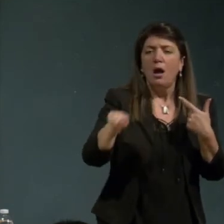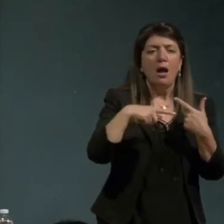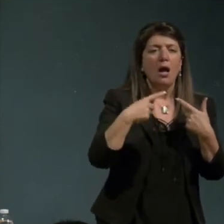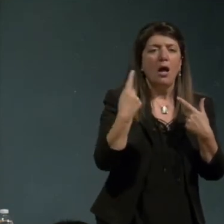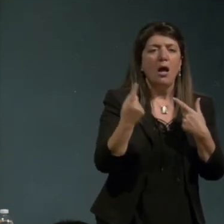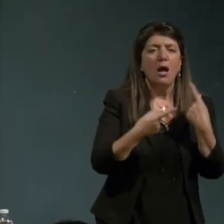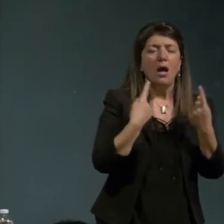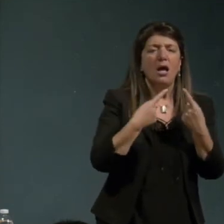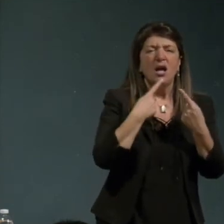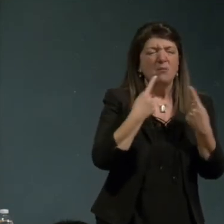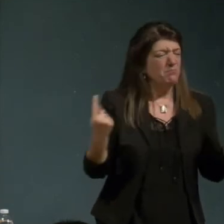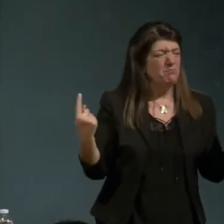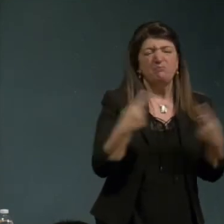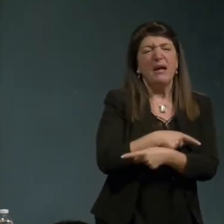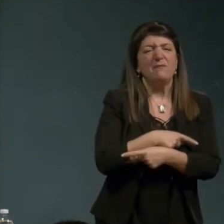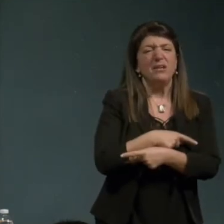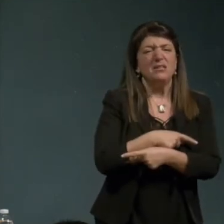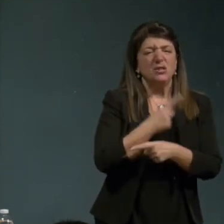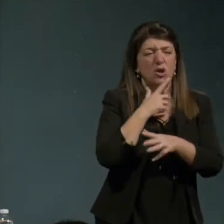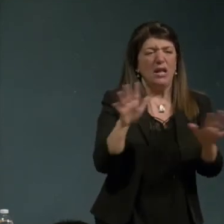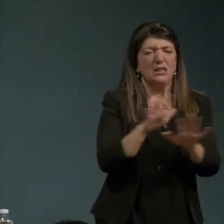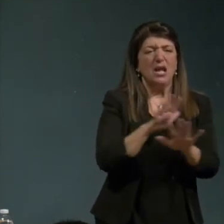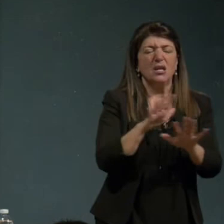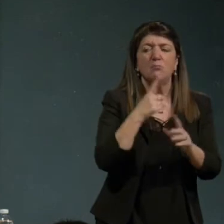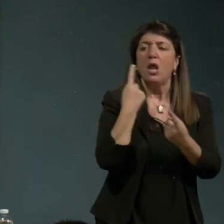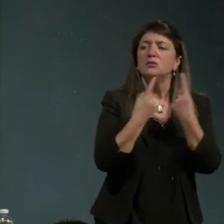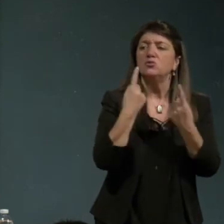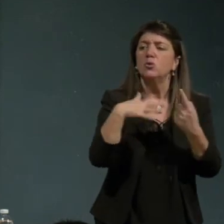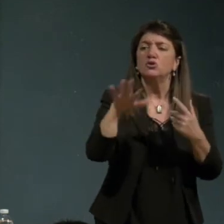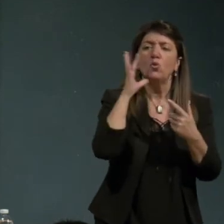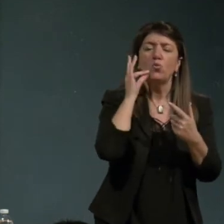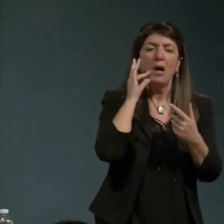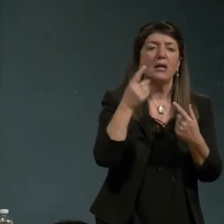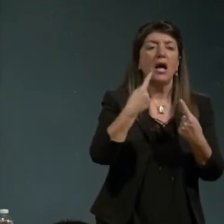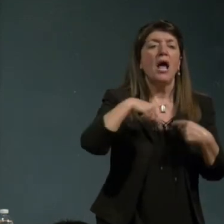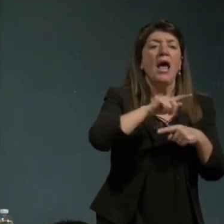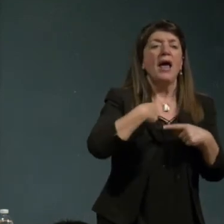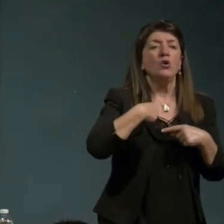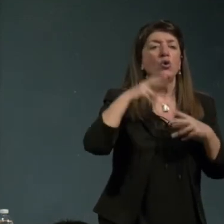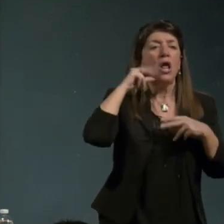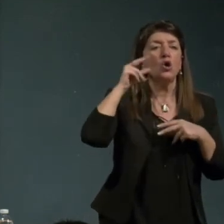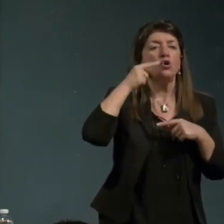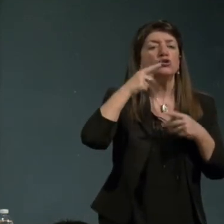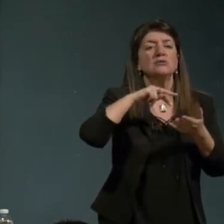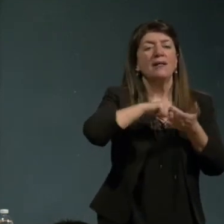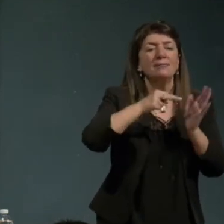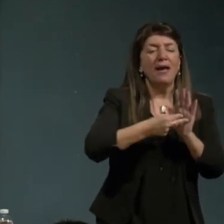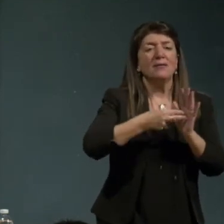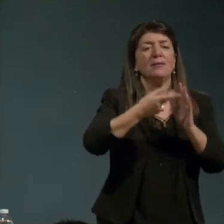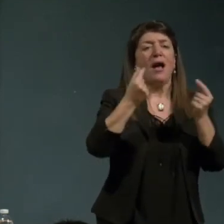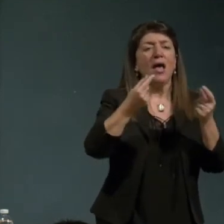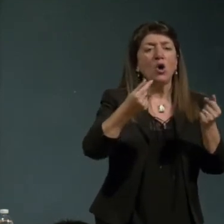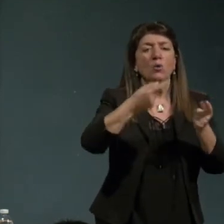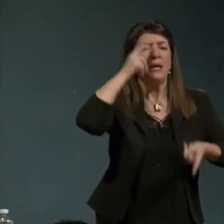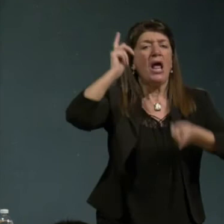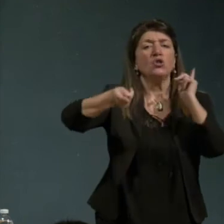possibilità umane del conoscenso e l'economia tecnico economica che domina tutto è un'economia